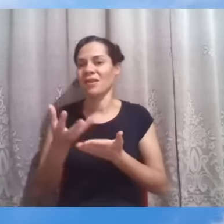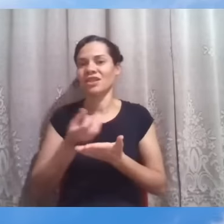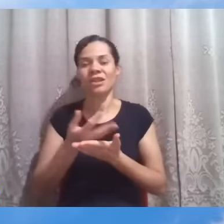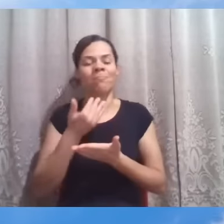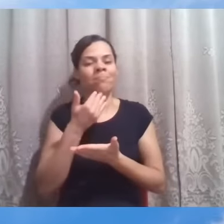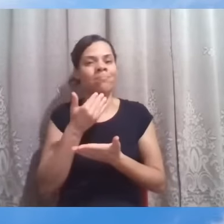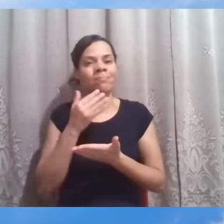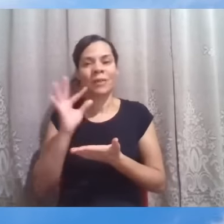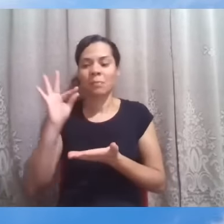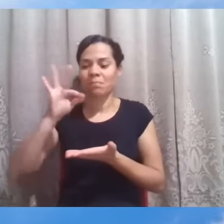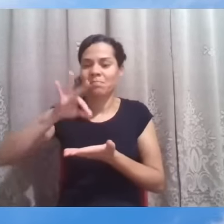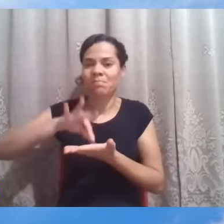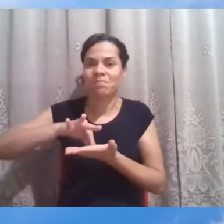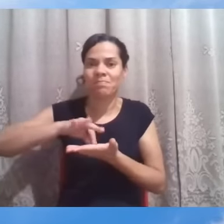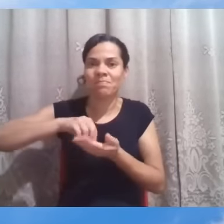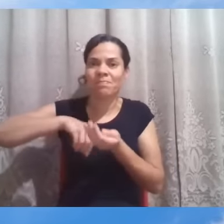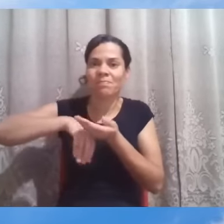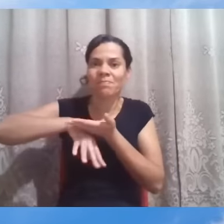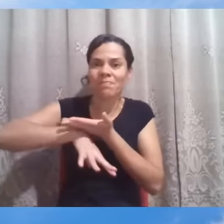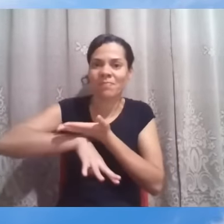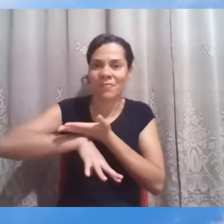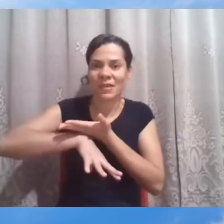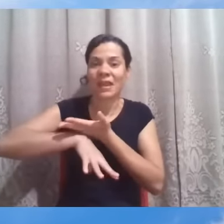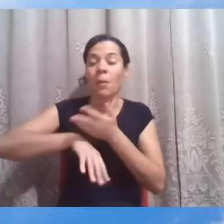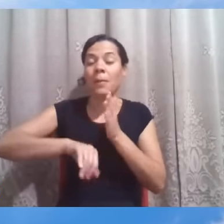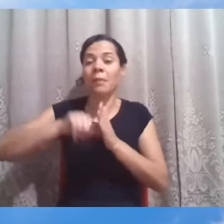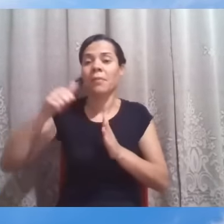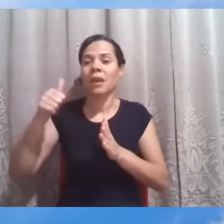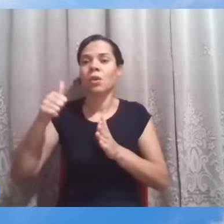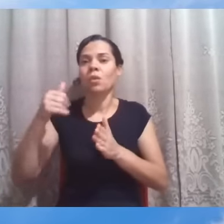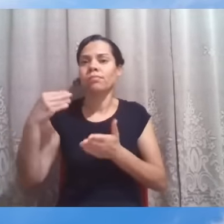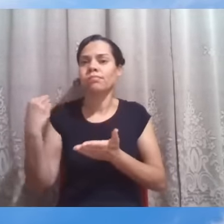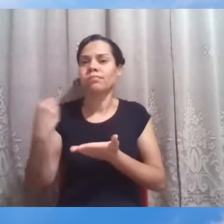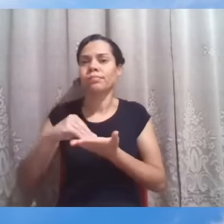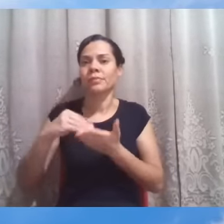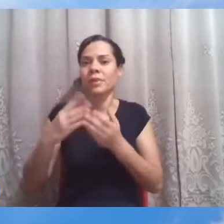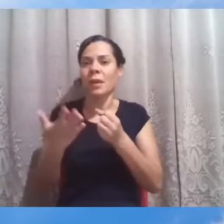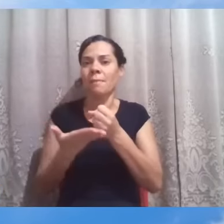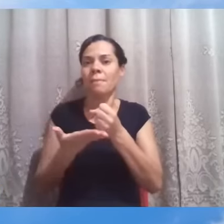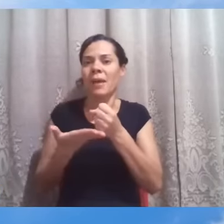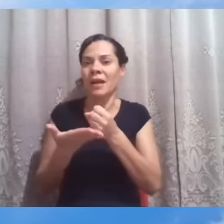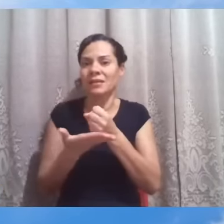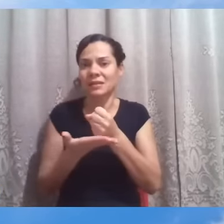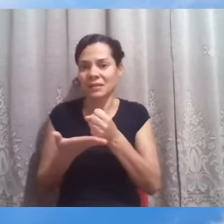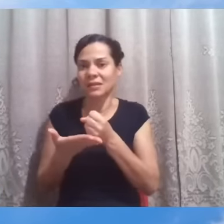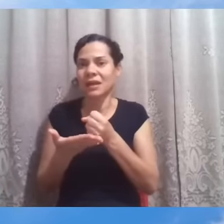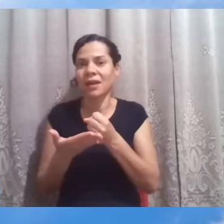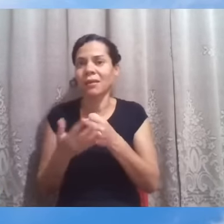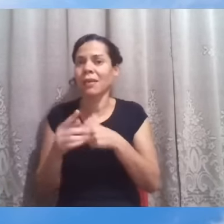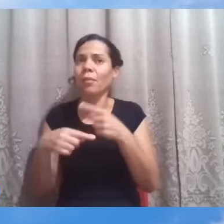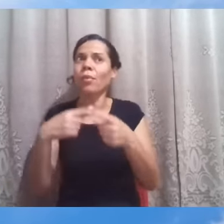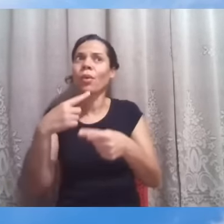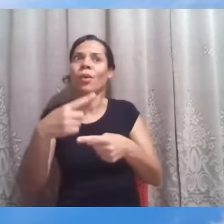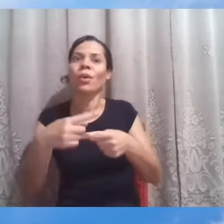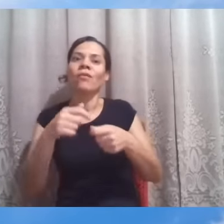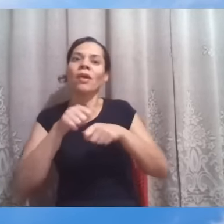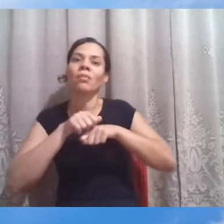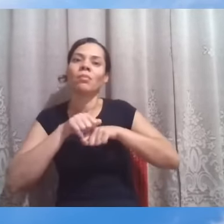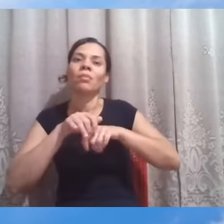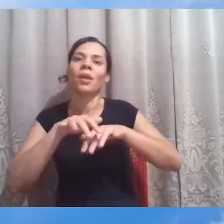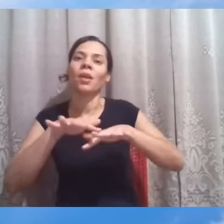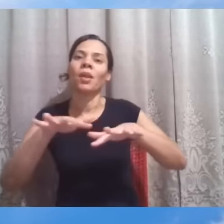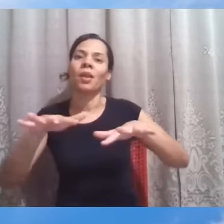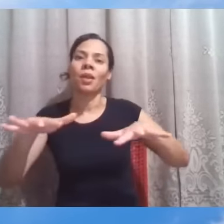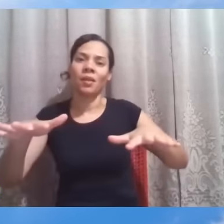fincar primeiro raízes. Então, ele estabelece umas bases dando ao por vir a função de expandir o evangelho, principalmente a